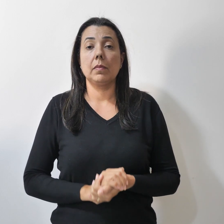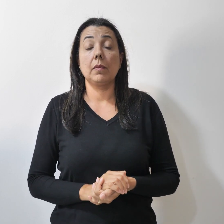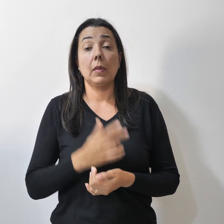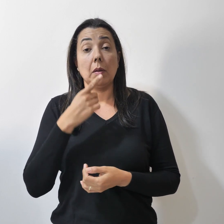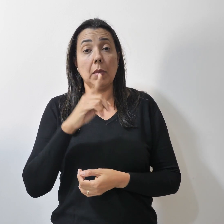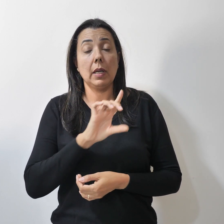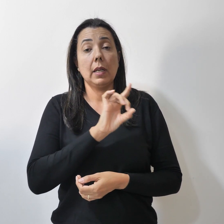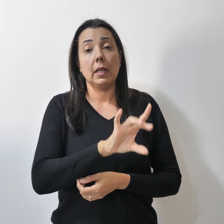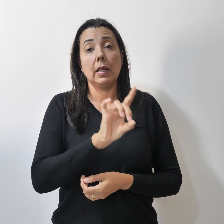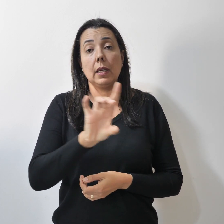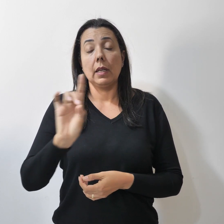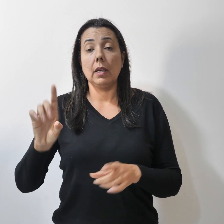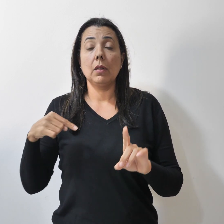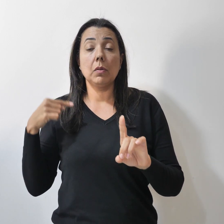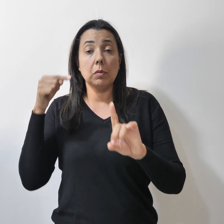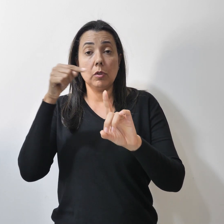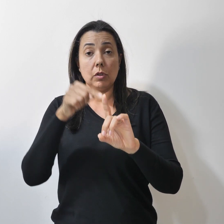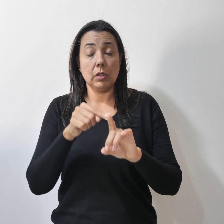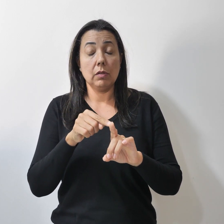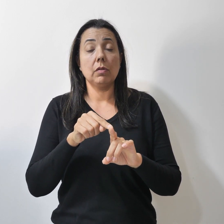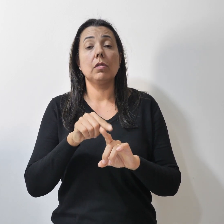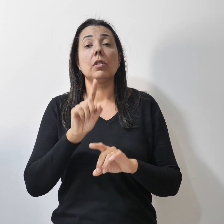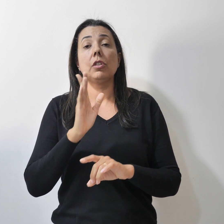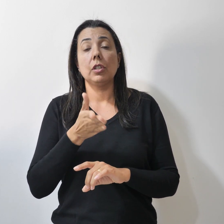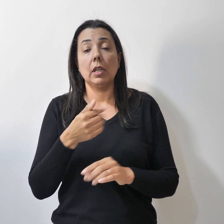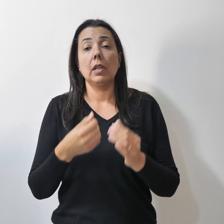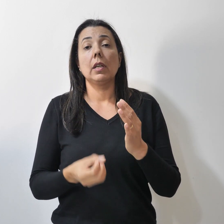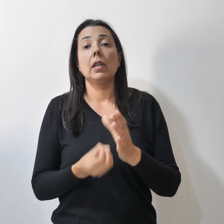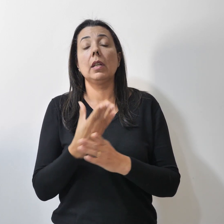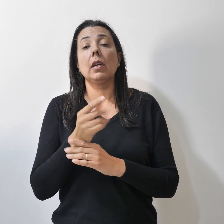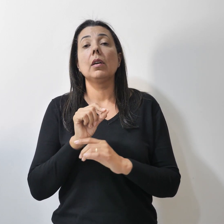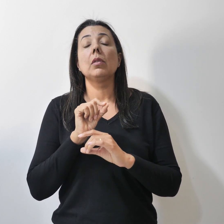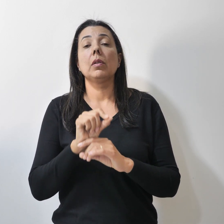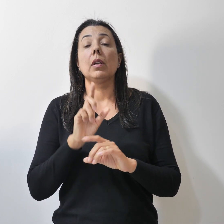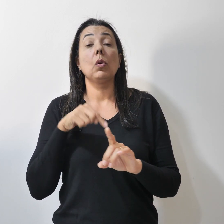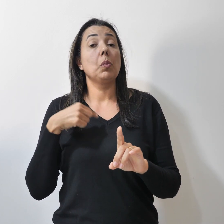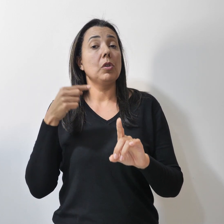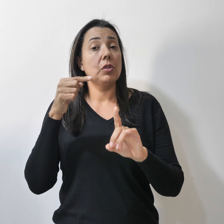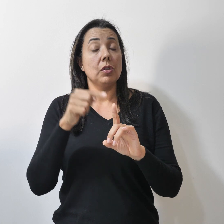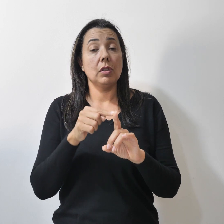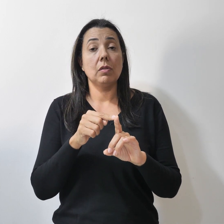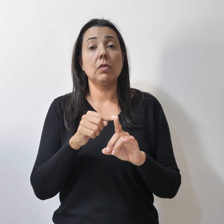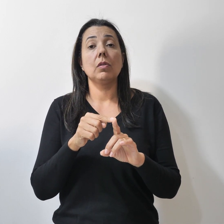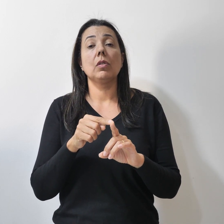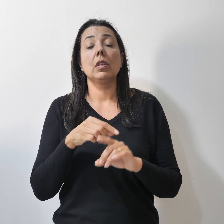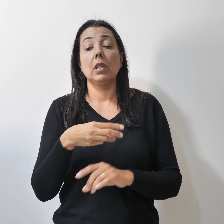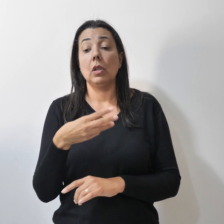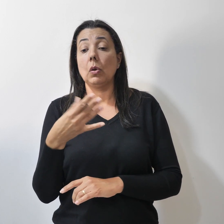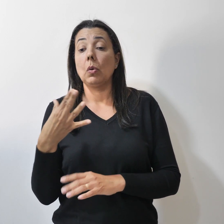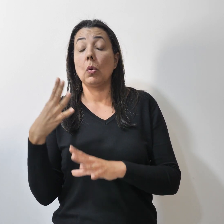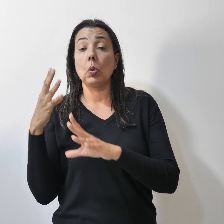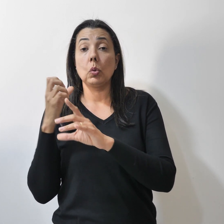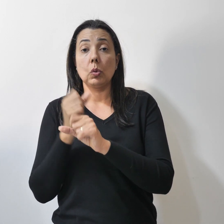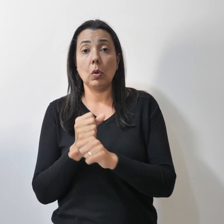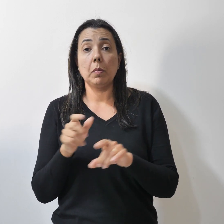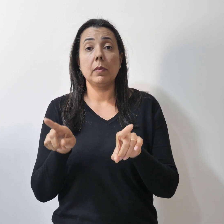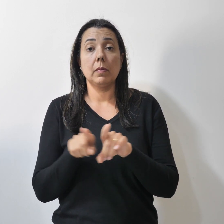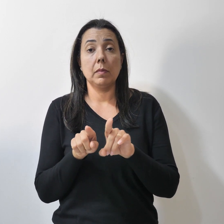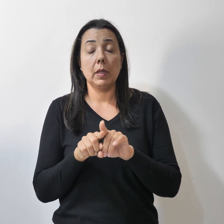cada objetivo, foram estabelecidas metas que os quantificam e permitem seu